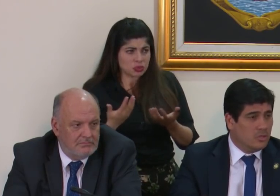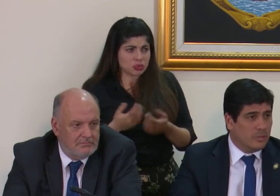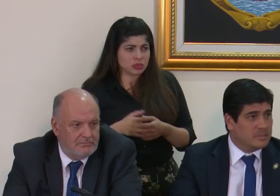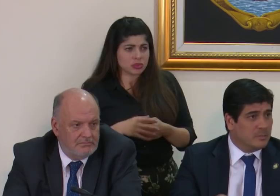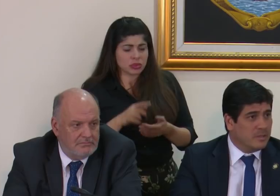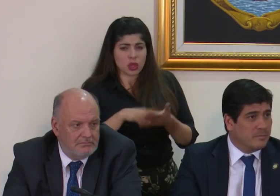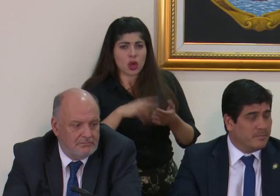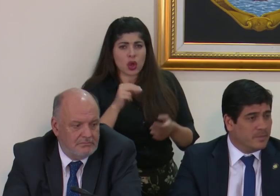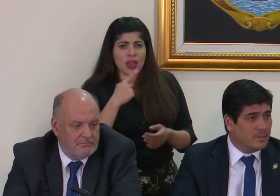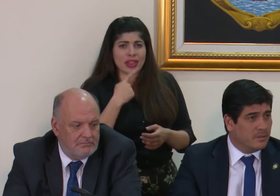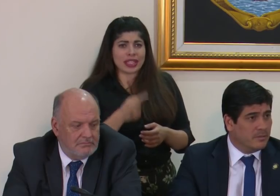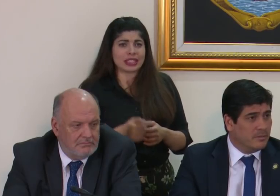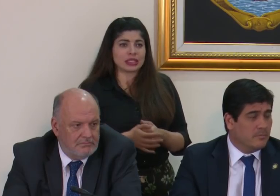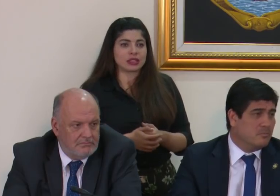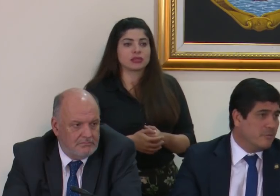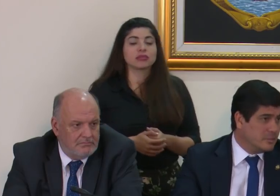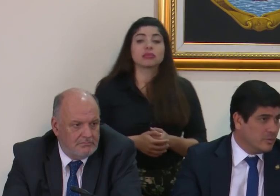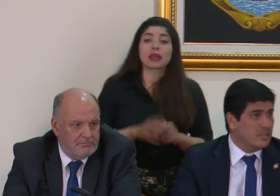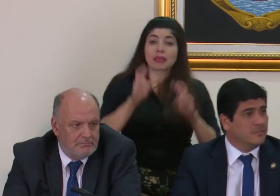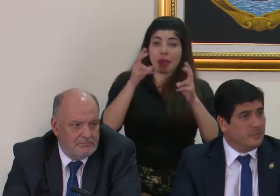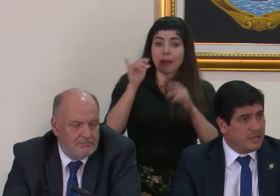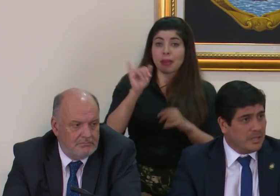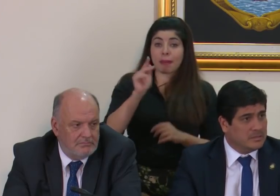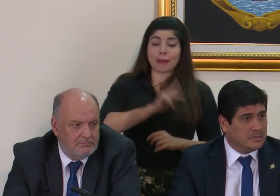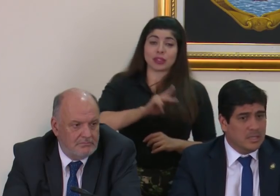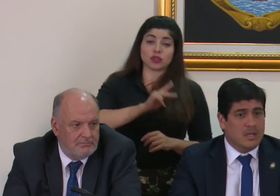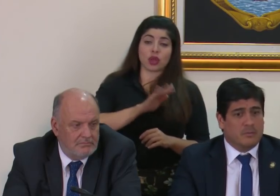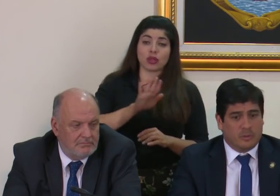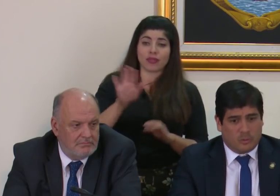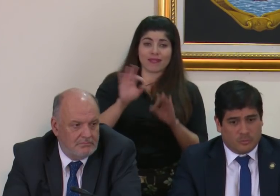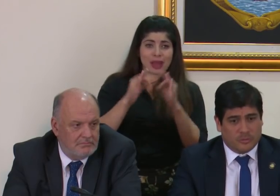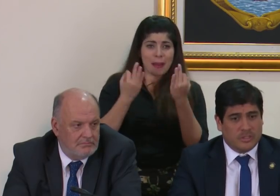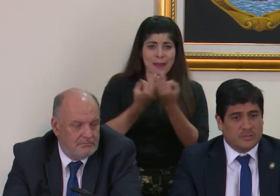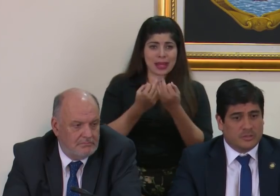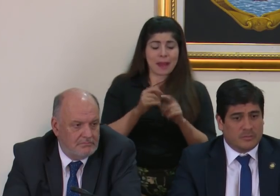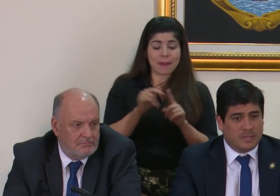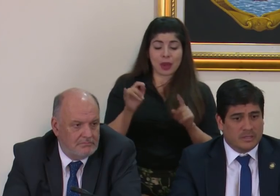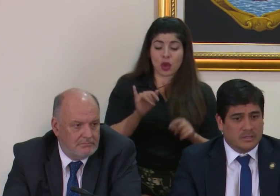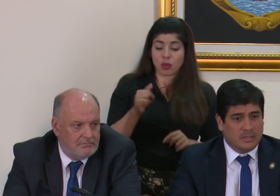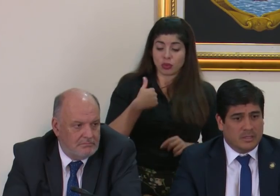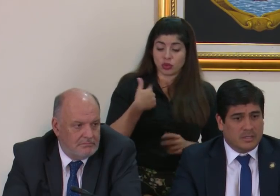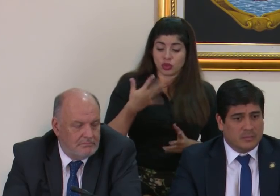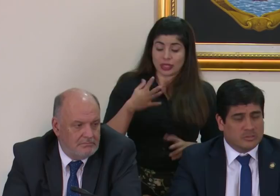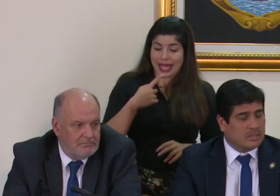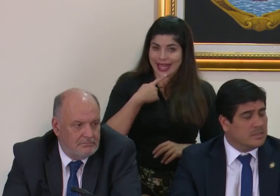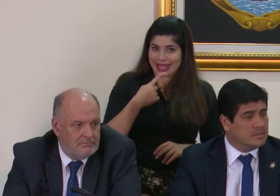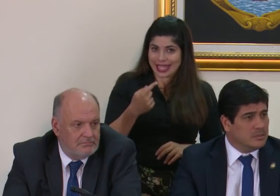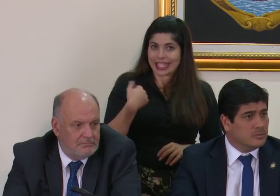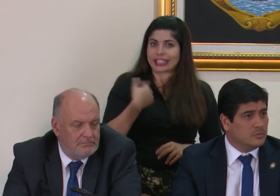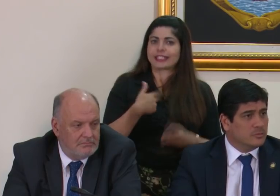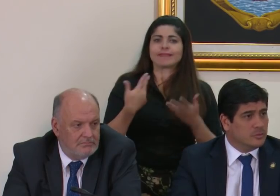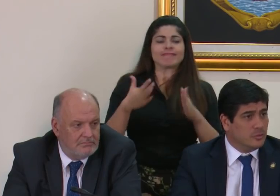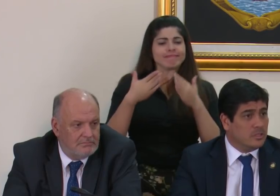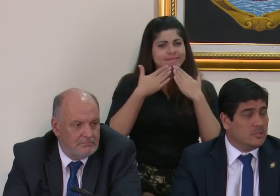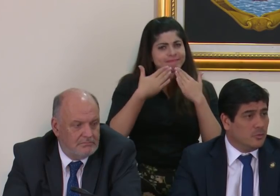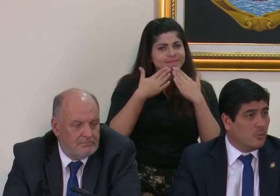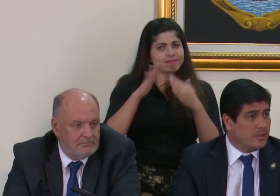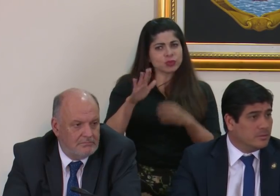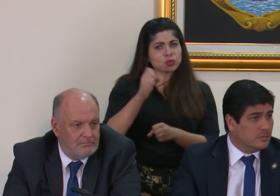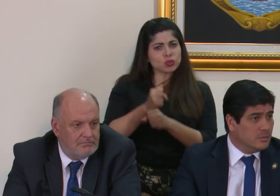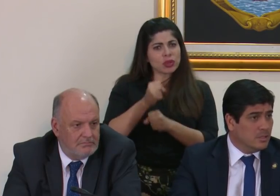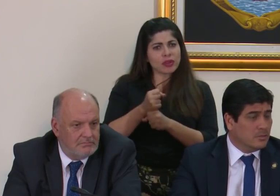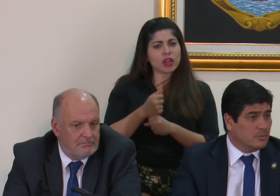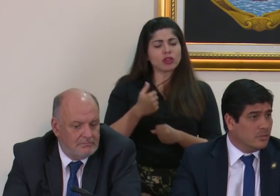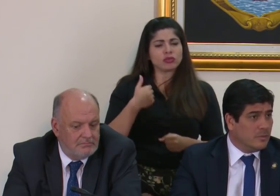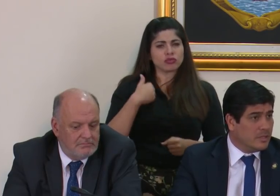temas también personales familiares pero como yo he dicho también hemos agradecido su función y yo